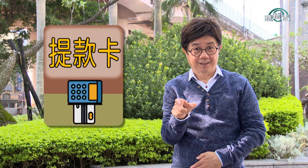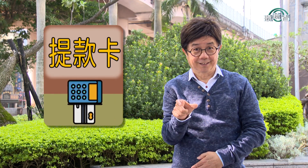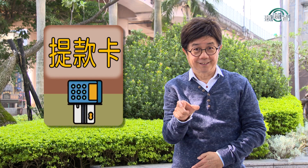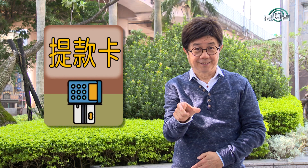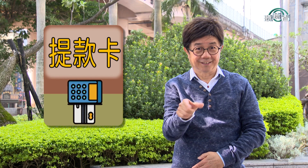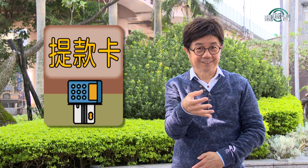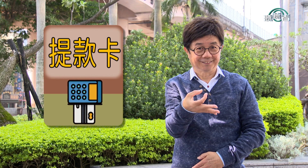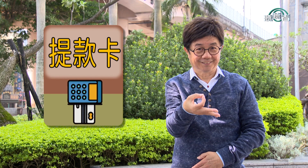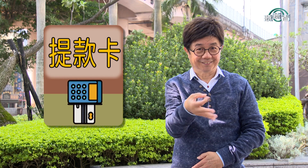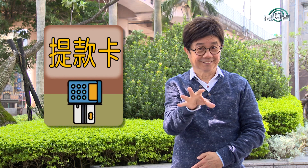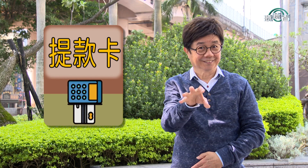提款卡